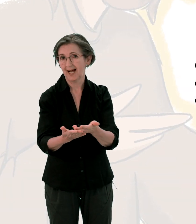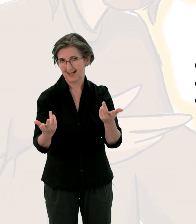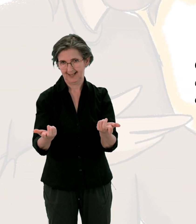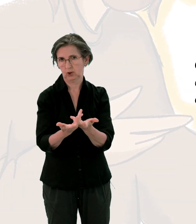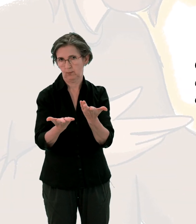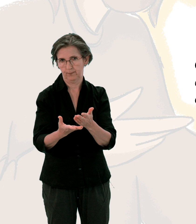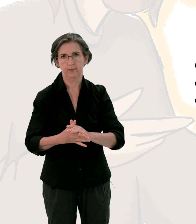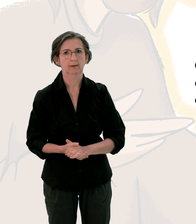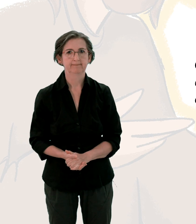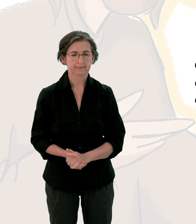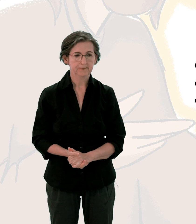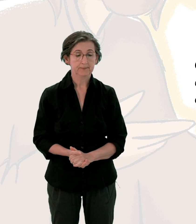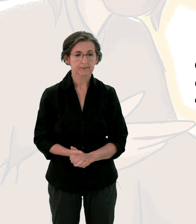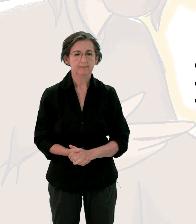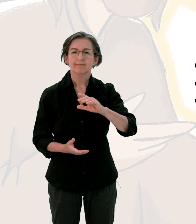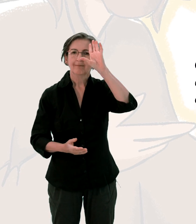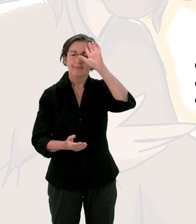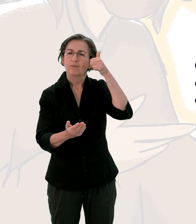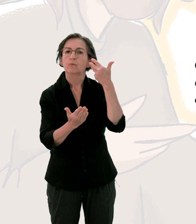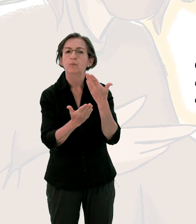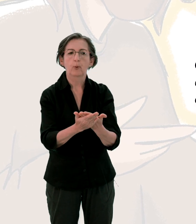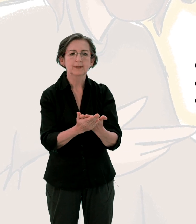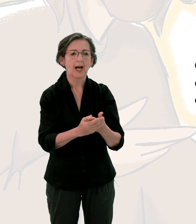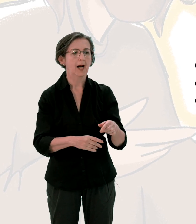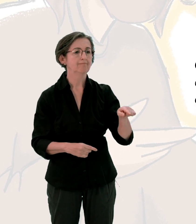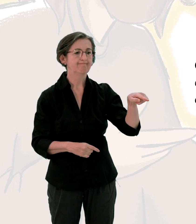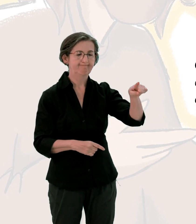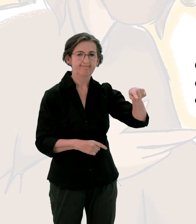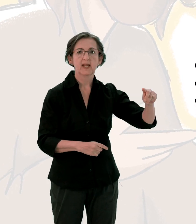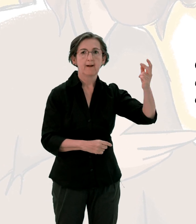C'est pourquoi les pharisiens et les maîtres de la loi disent à Jésus.